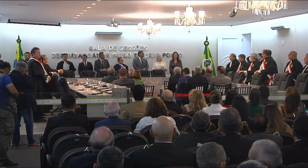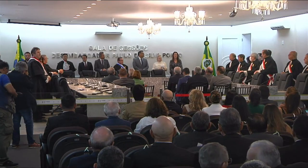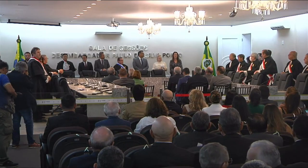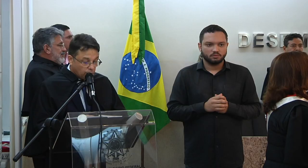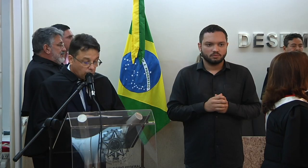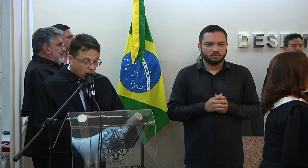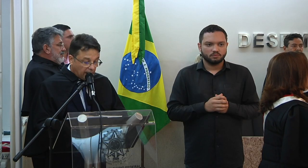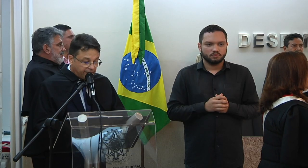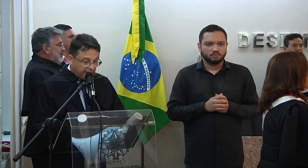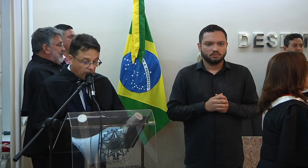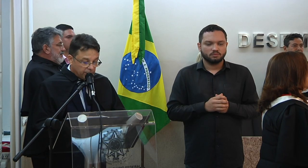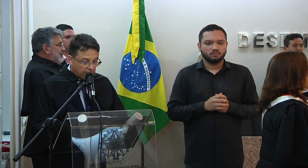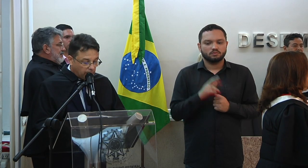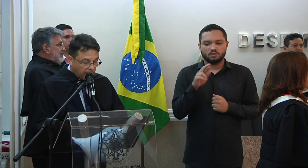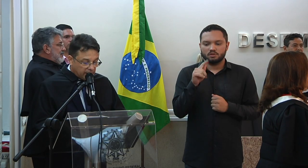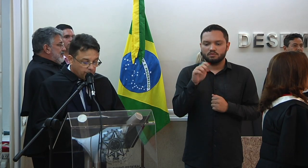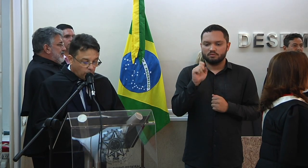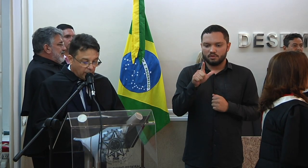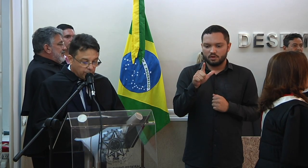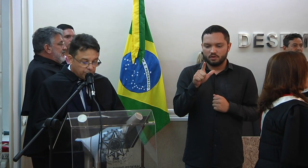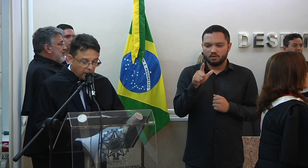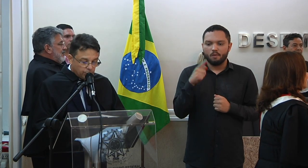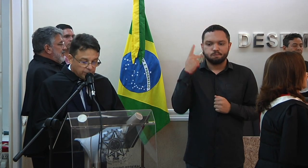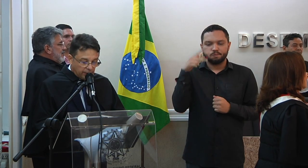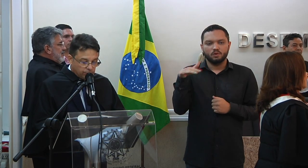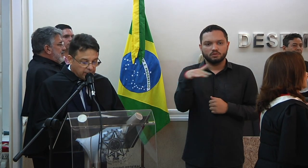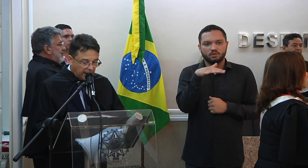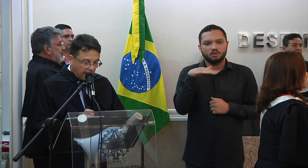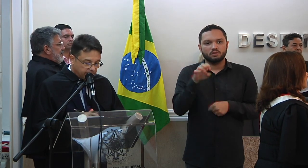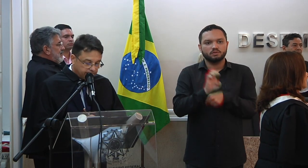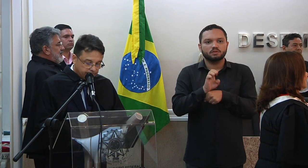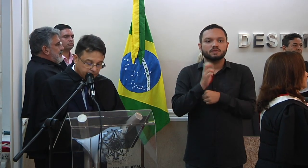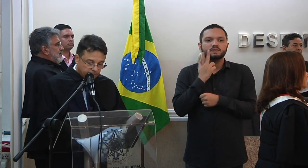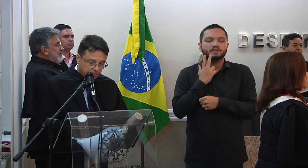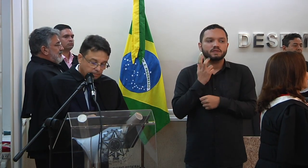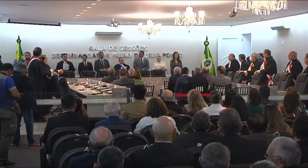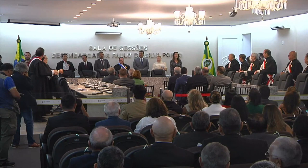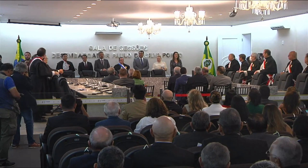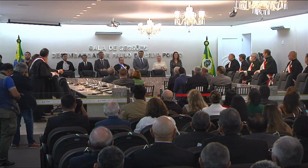Excelentíssimo senhor doutor Rafael Machado Moraes, procurador-geral do Estado do Ceará.